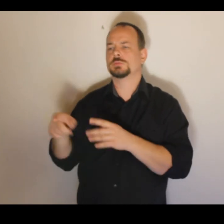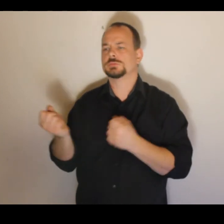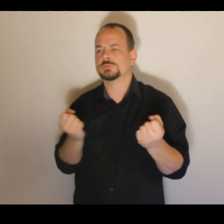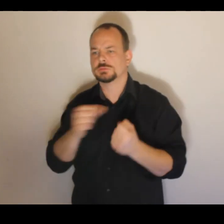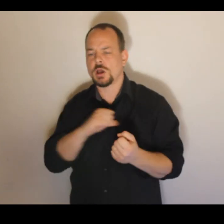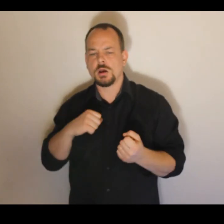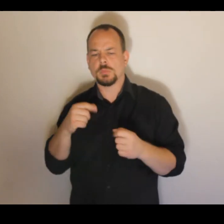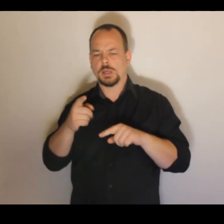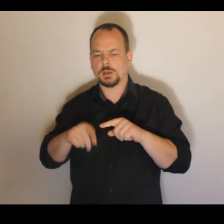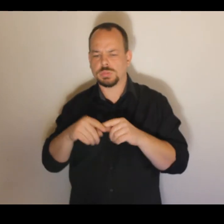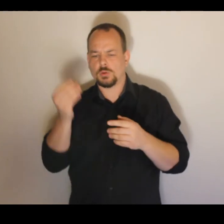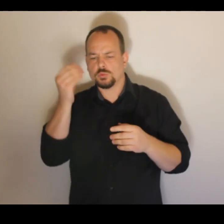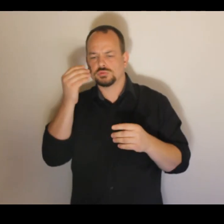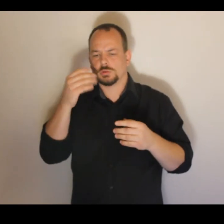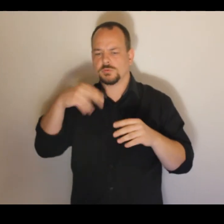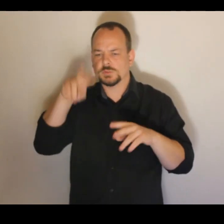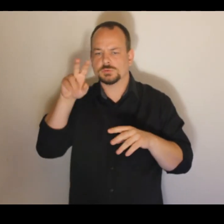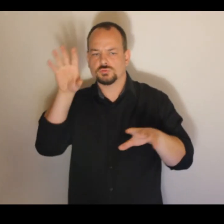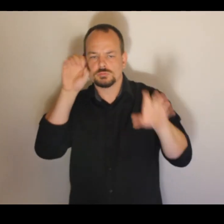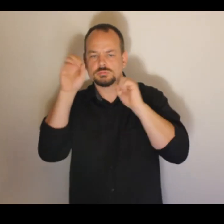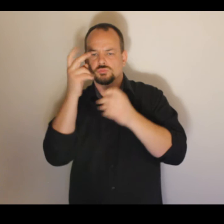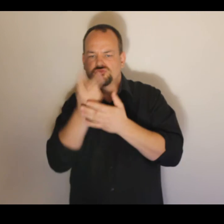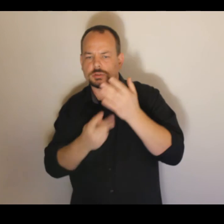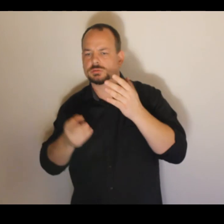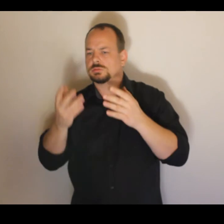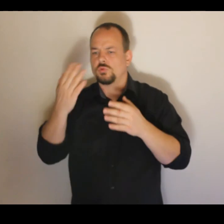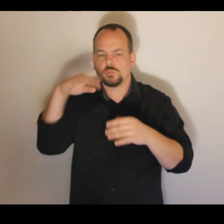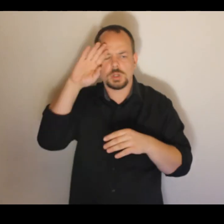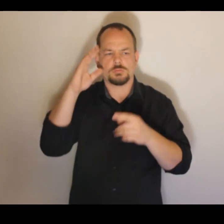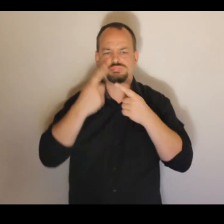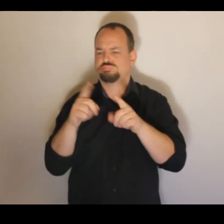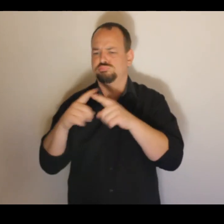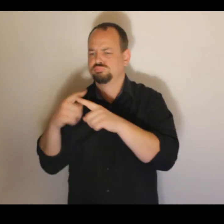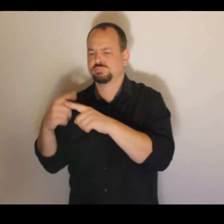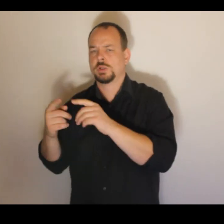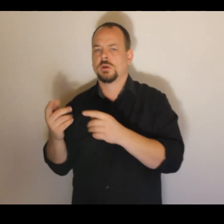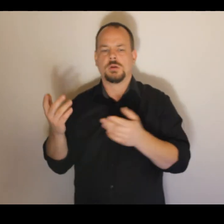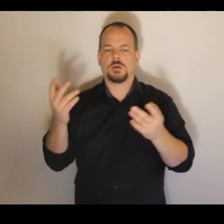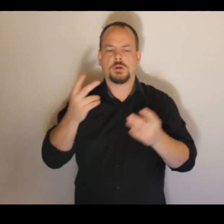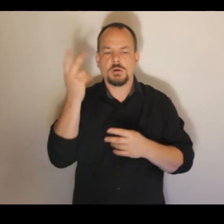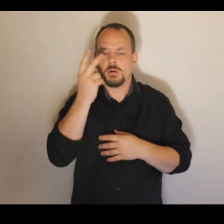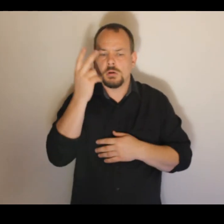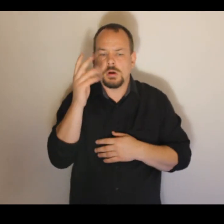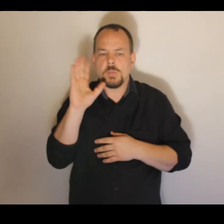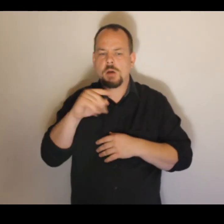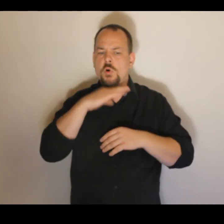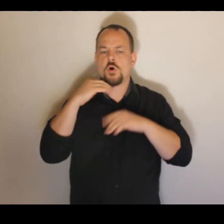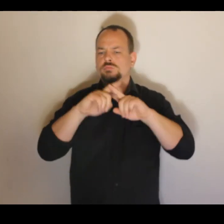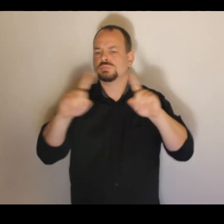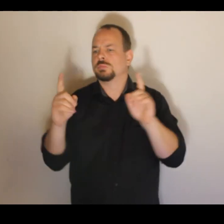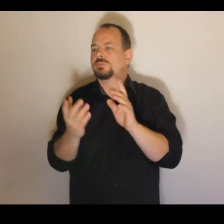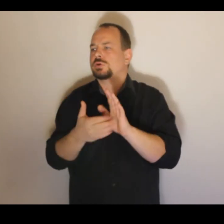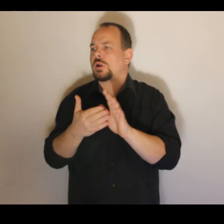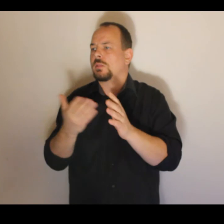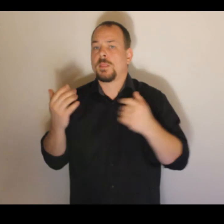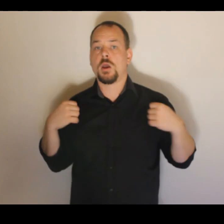vyvíjejí k nějakým dovednostem, schopnostem, znalostem, které umožňují nejenom to, co uvidíte na dalším slajdu, třeba oblést